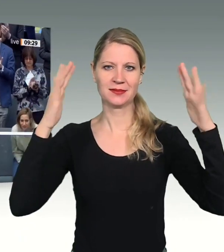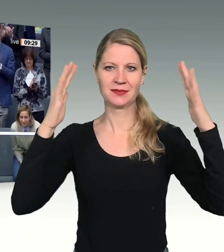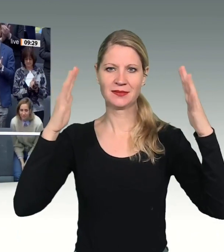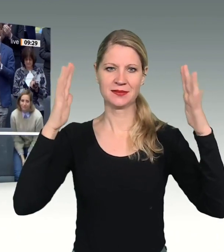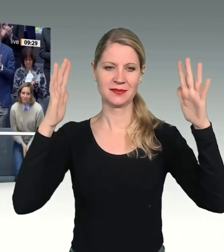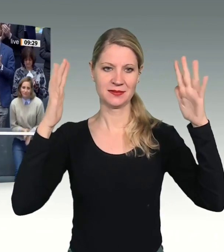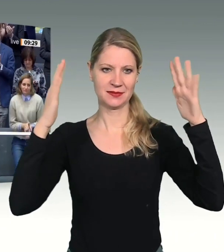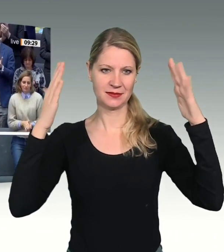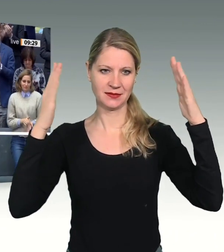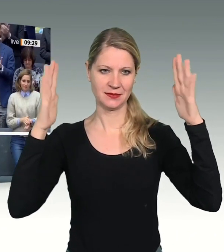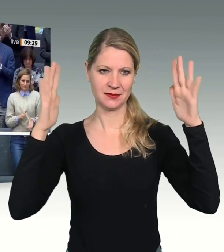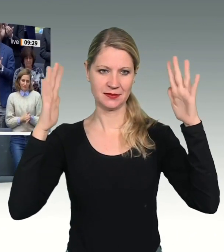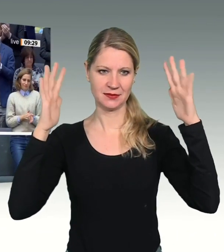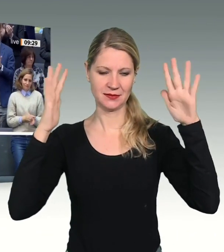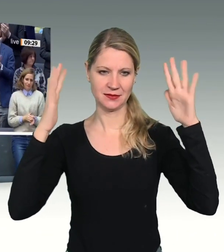Applaus